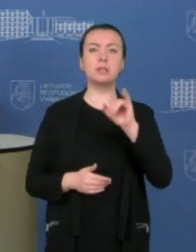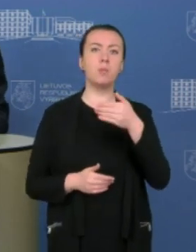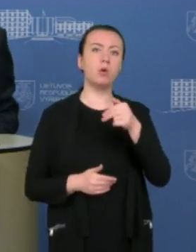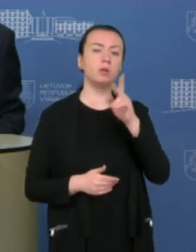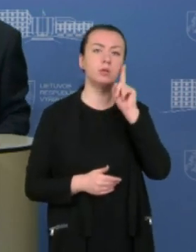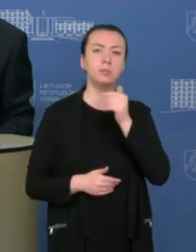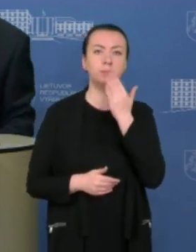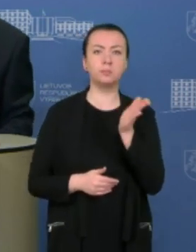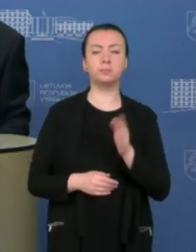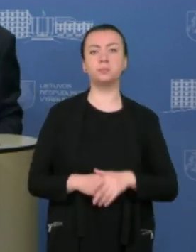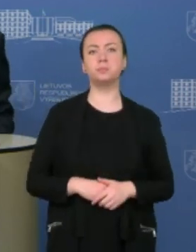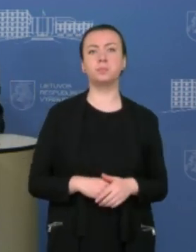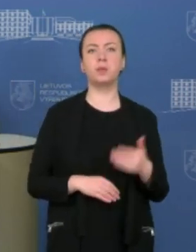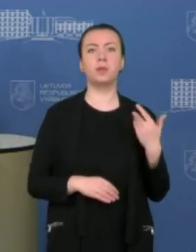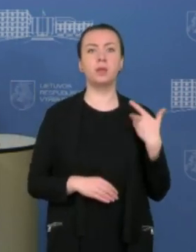Kvideryte.